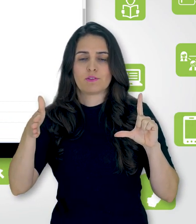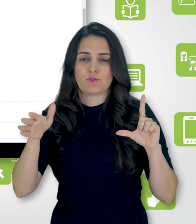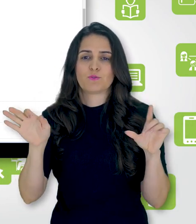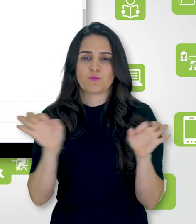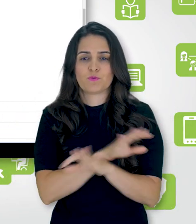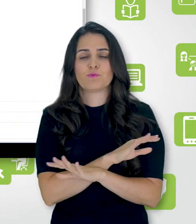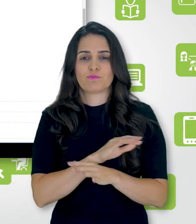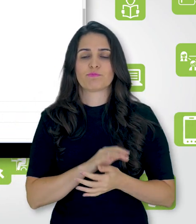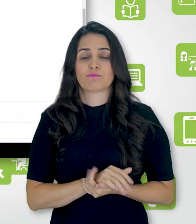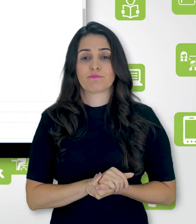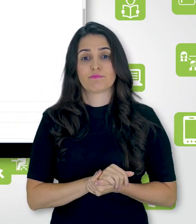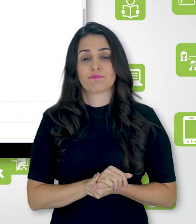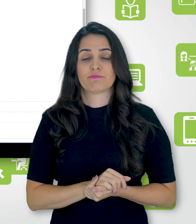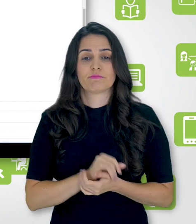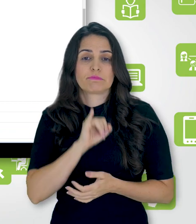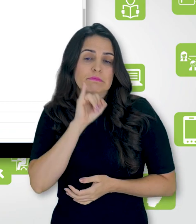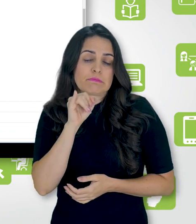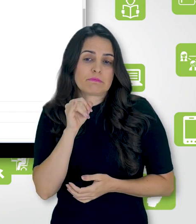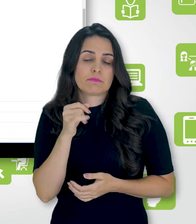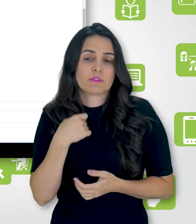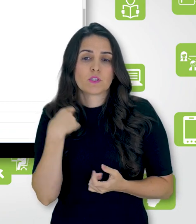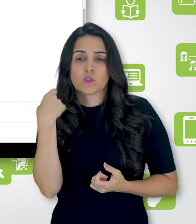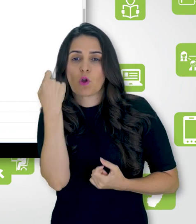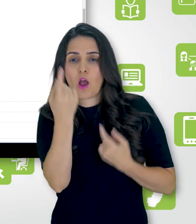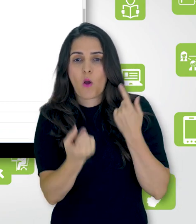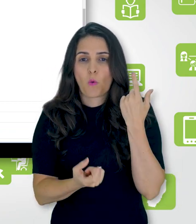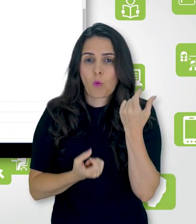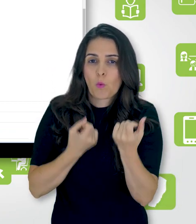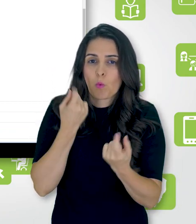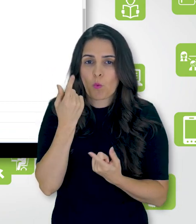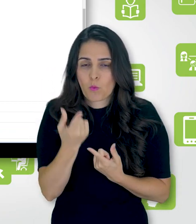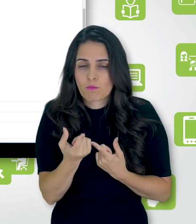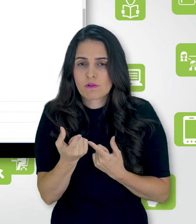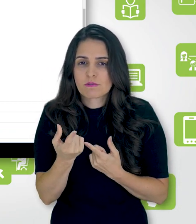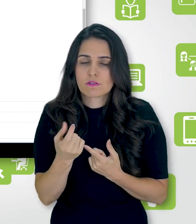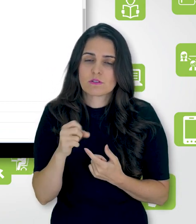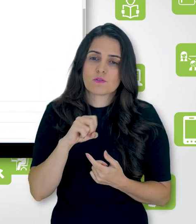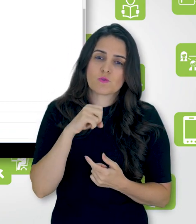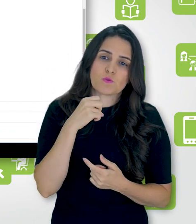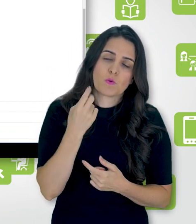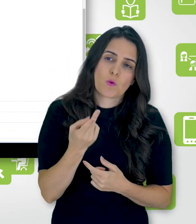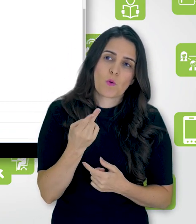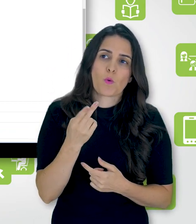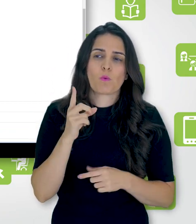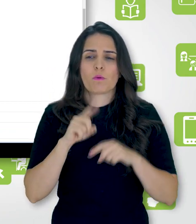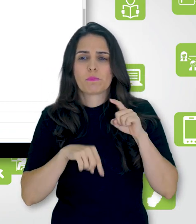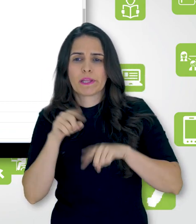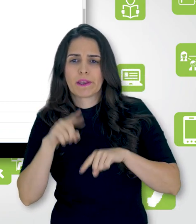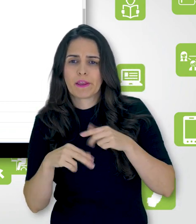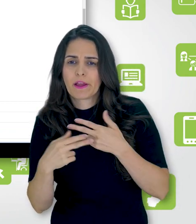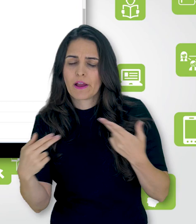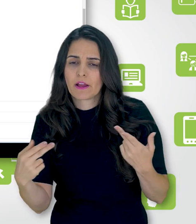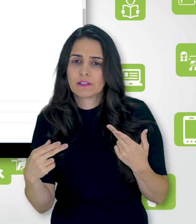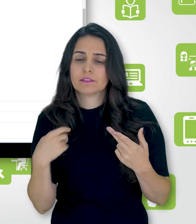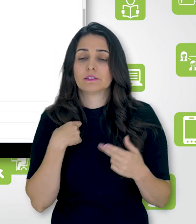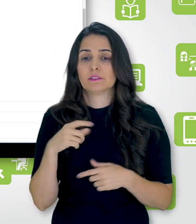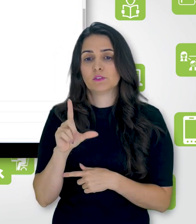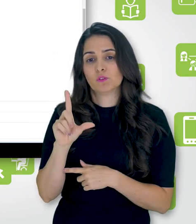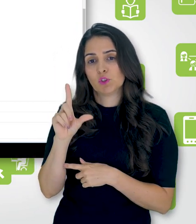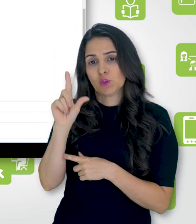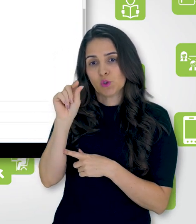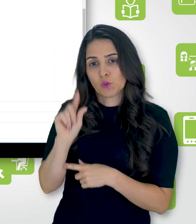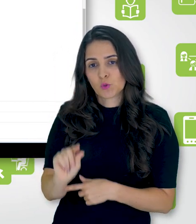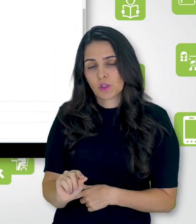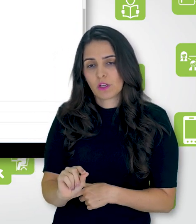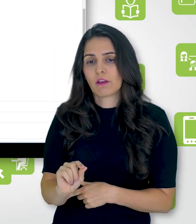progresso. Agora, se eu quiser que apenas algumas atividades ou recursos, eu vou clicar aqui em atividades